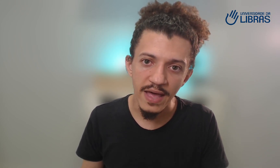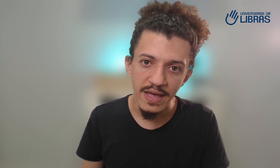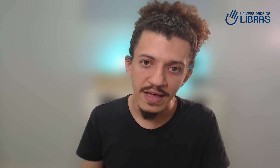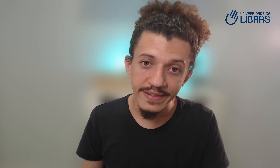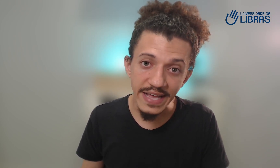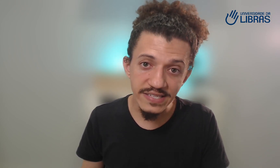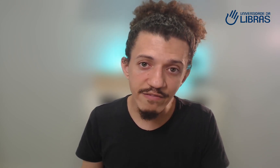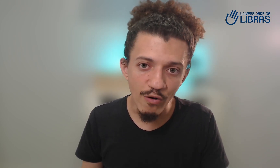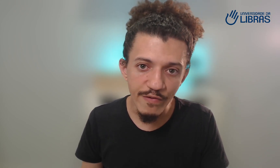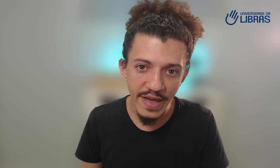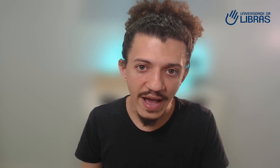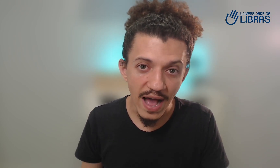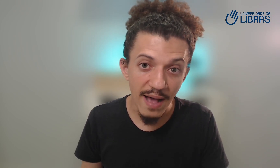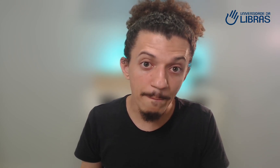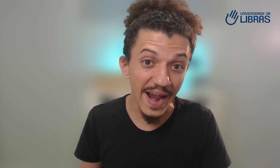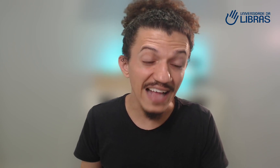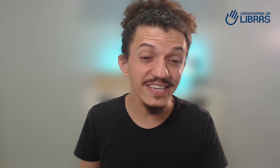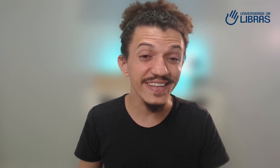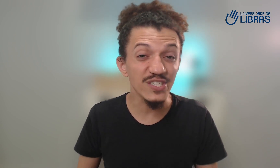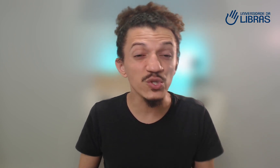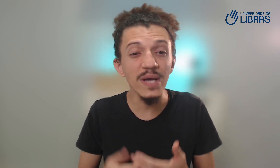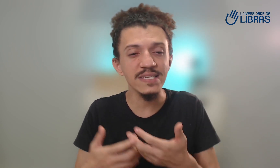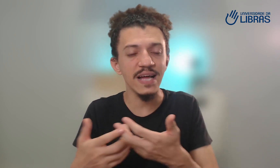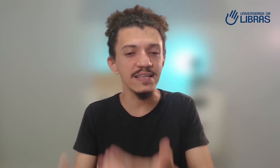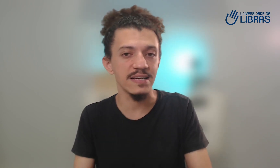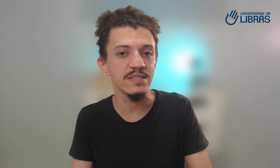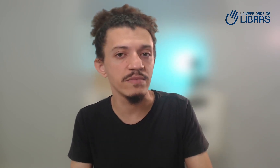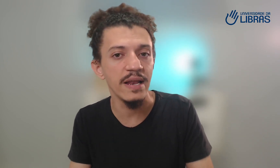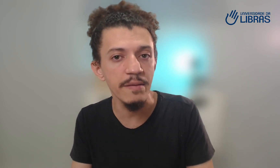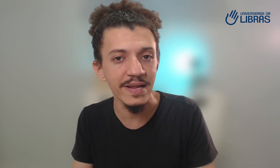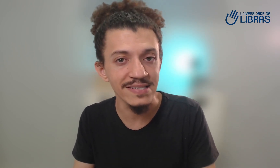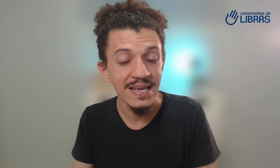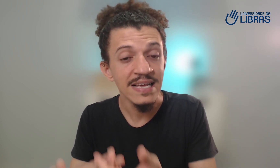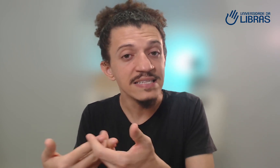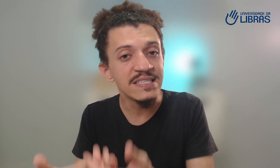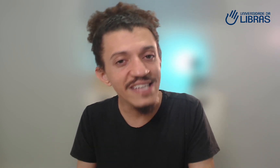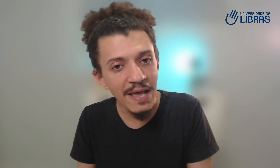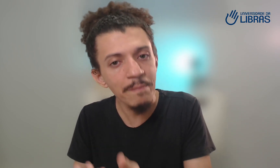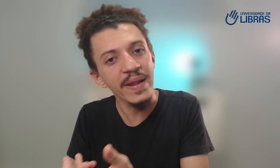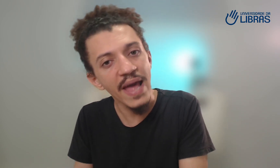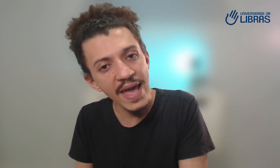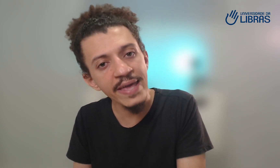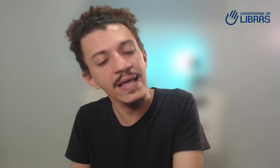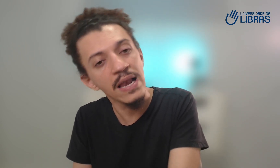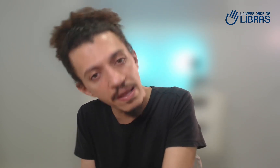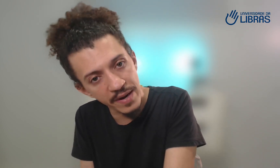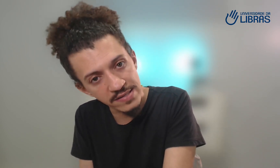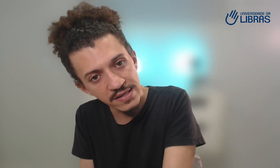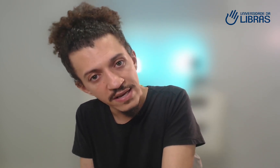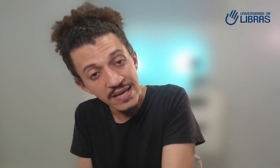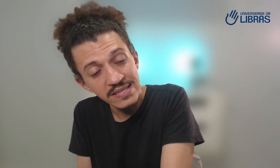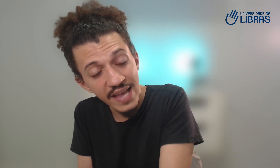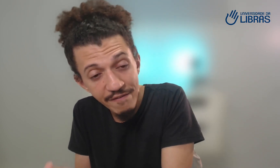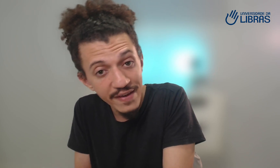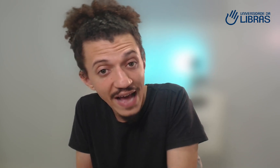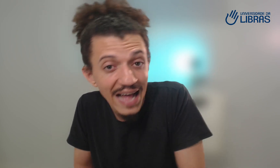desenvolver a prática da sua sinalização na Libras sempre em Libras, sem ficar